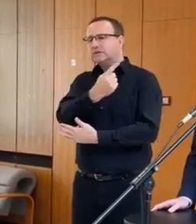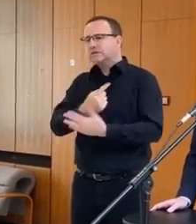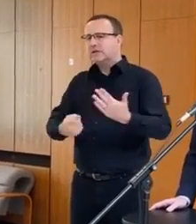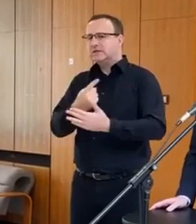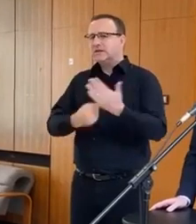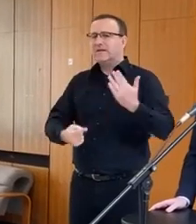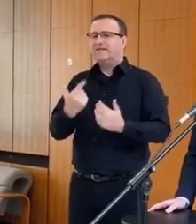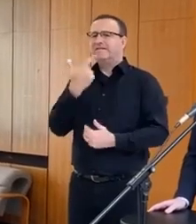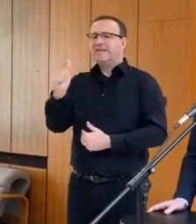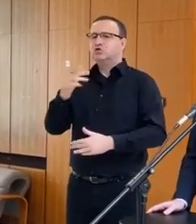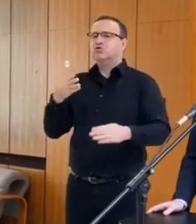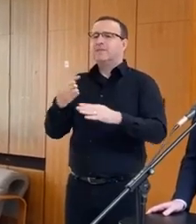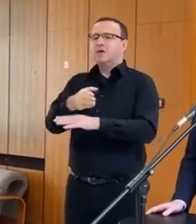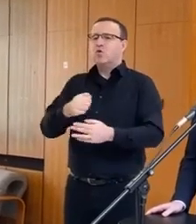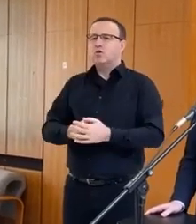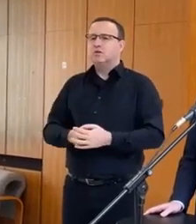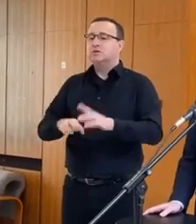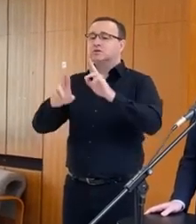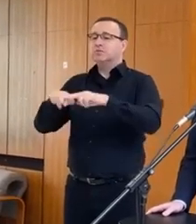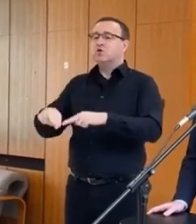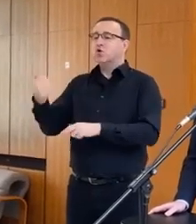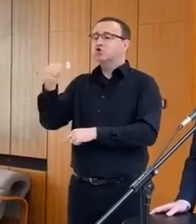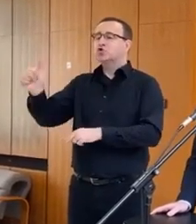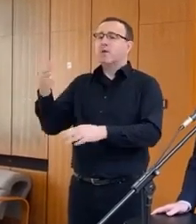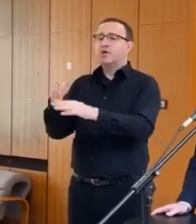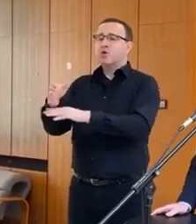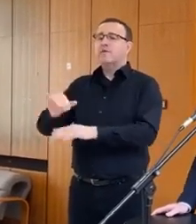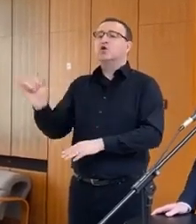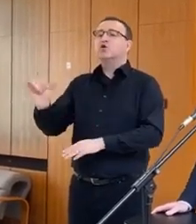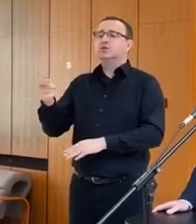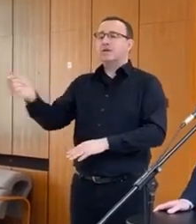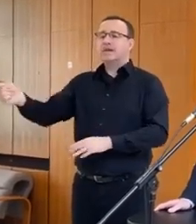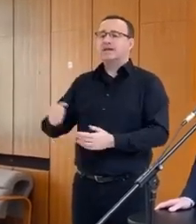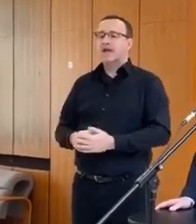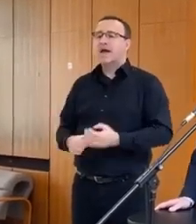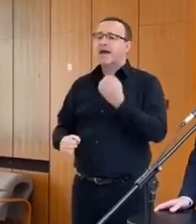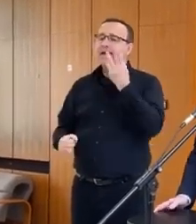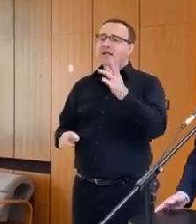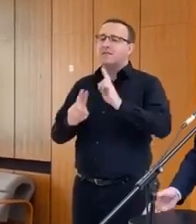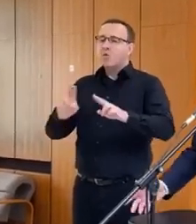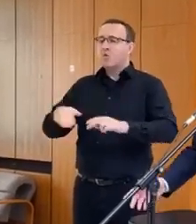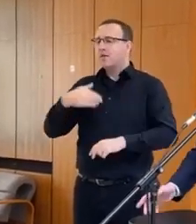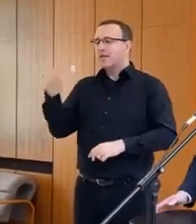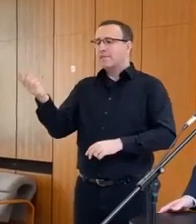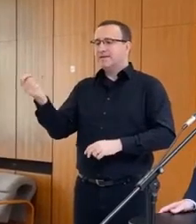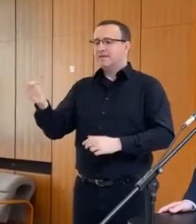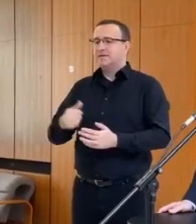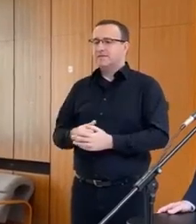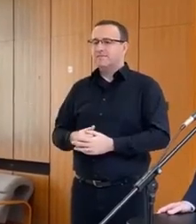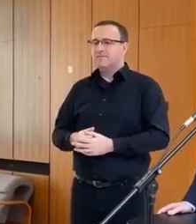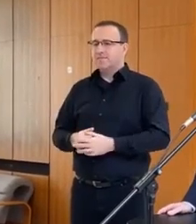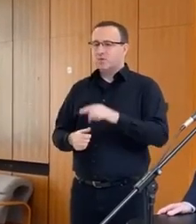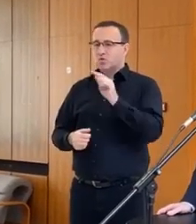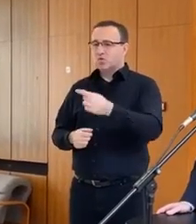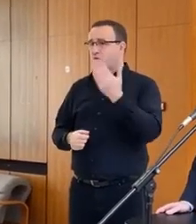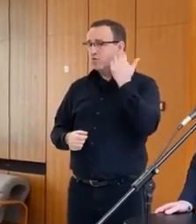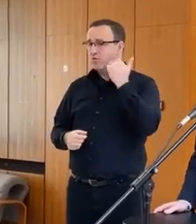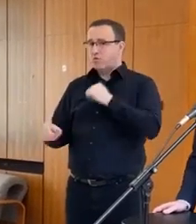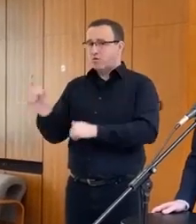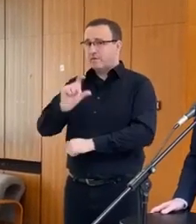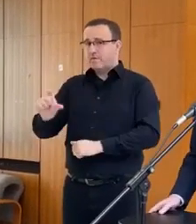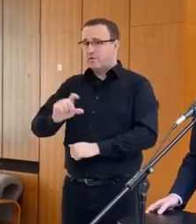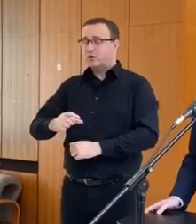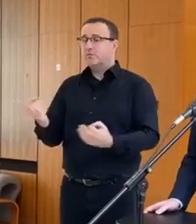čiže teraz neokázka, že ktorý ten zvyšok ukontentuje, aké by mohli dostiť reálne teniaze. To bol aj ten dôvod, prečo sme